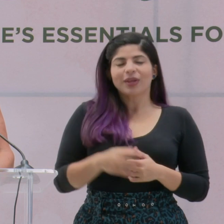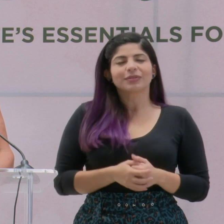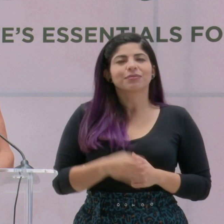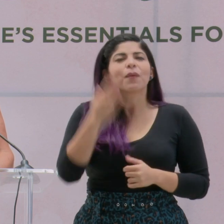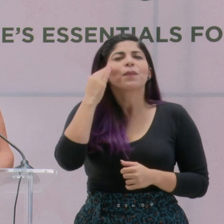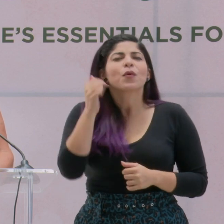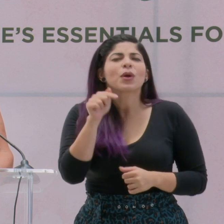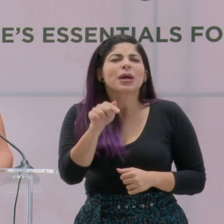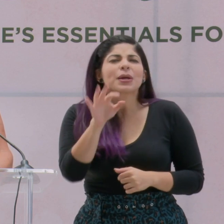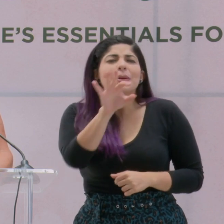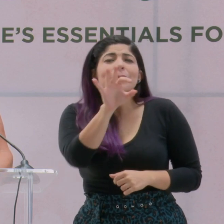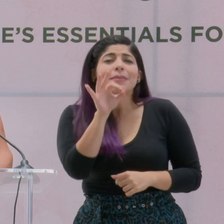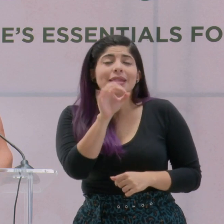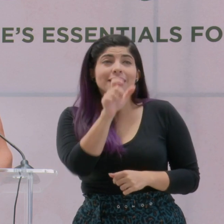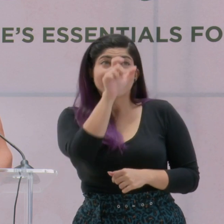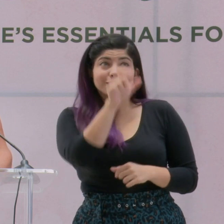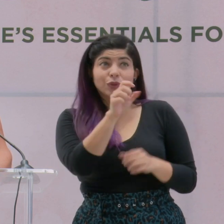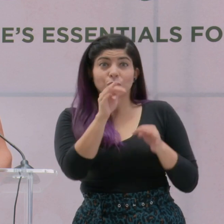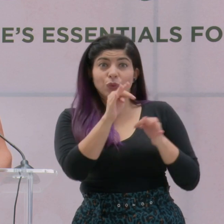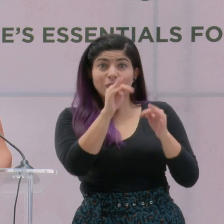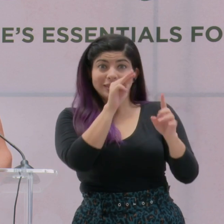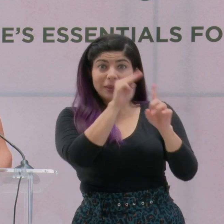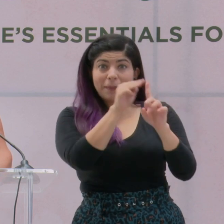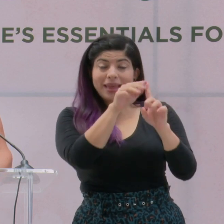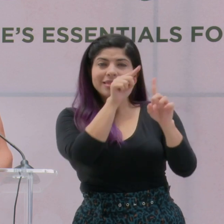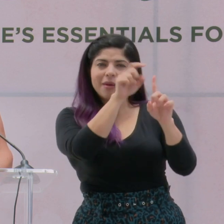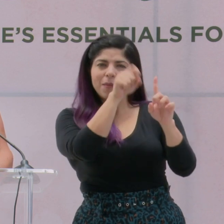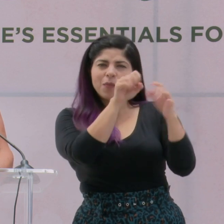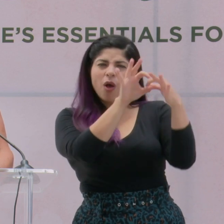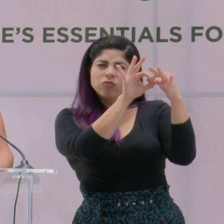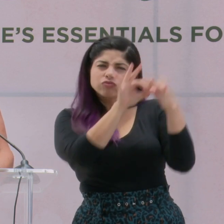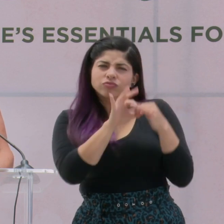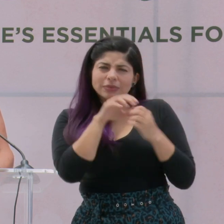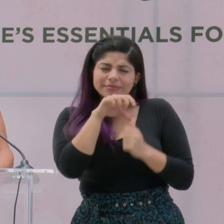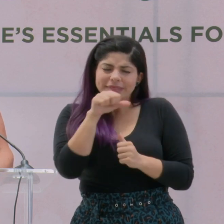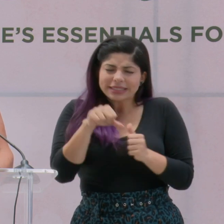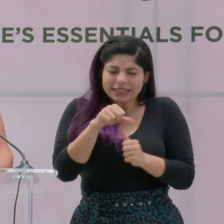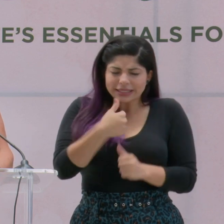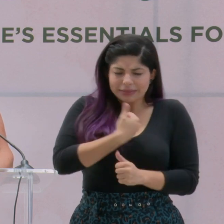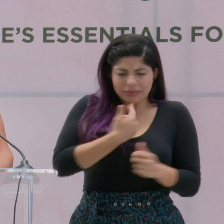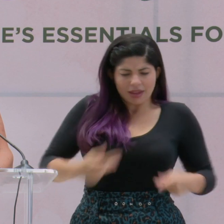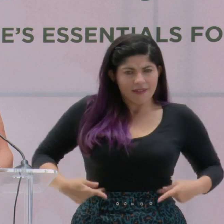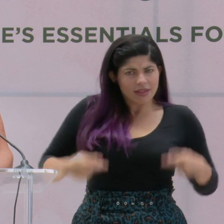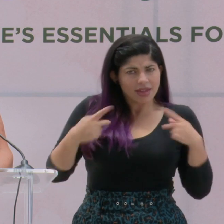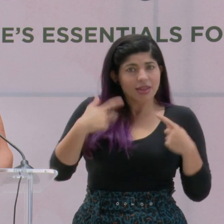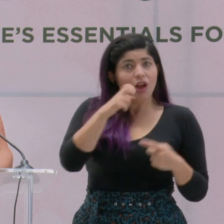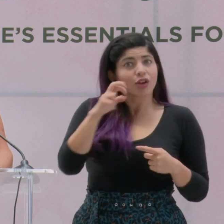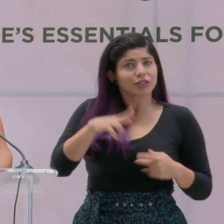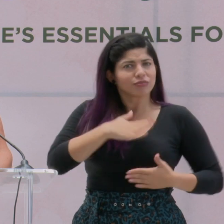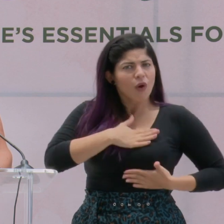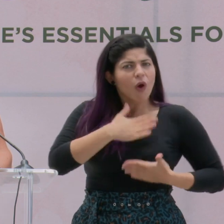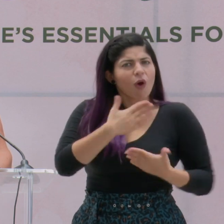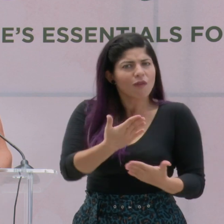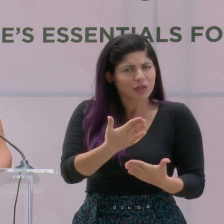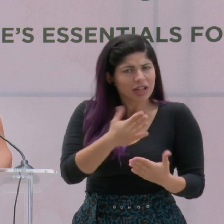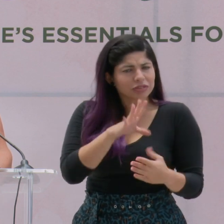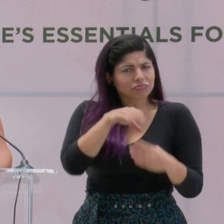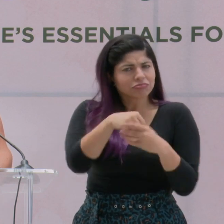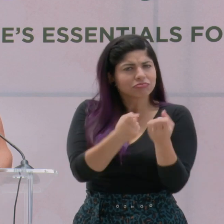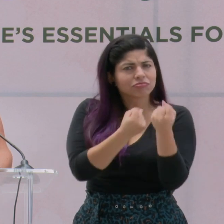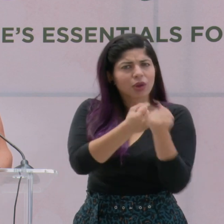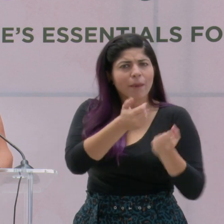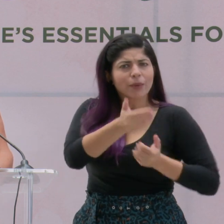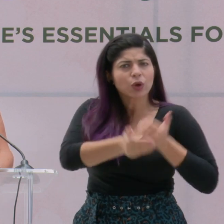Ya que invita al turista meta a conectarse con la verdadera esencia de la vida y Costa Rica ofrece ser parte de este proceso,